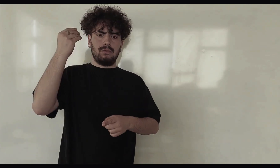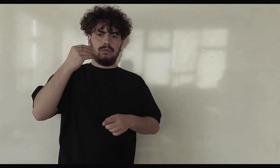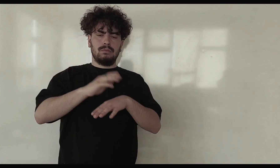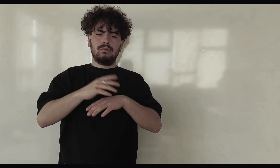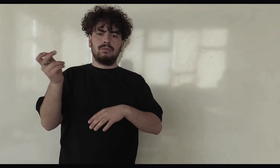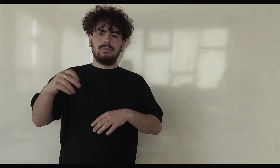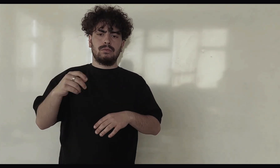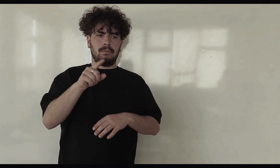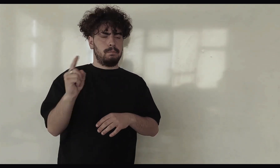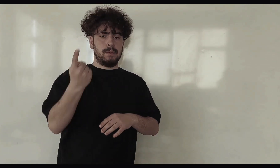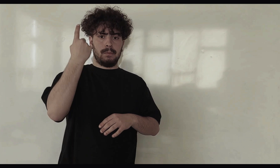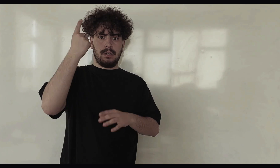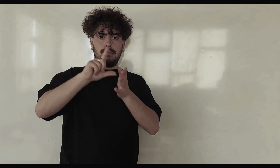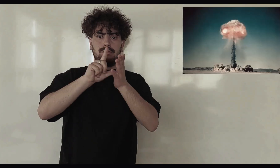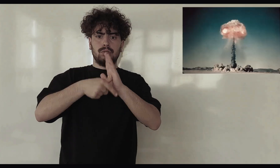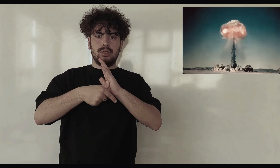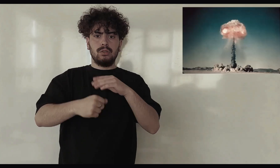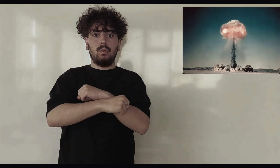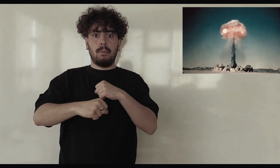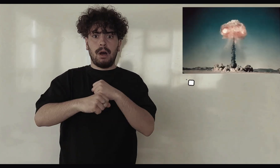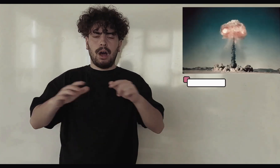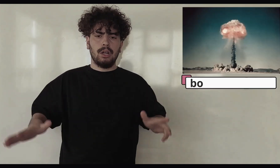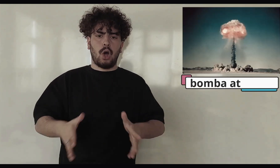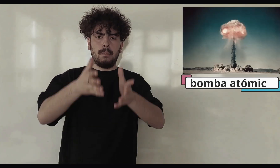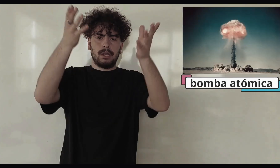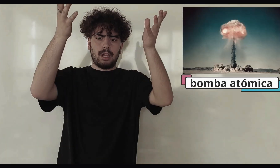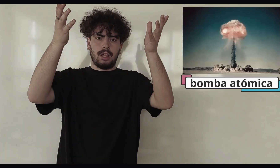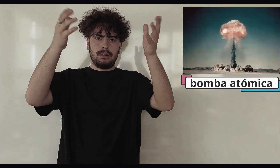participou na construção da primeira bomba atómica.